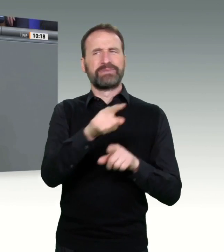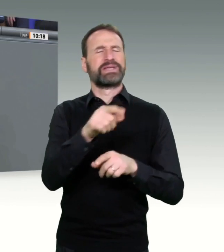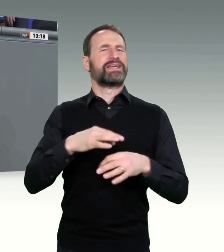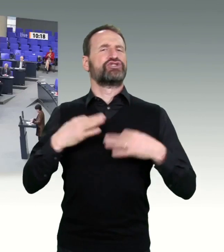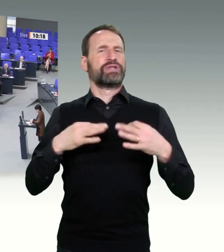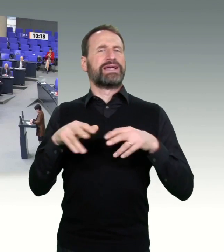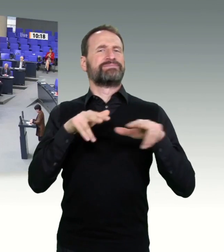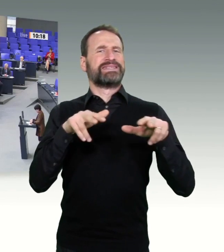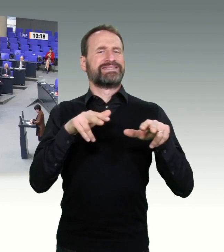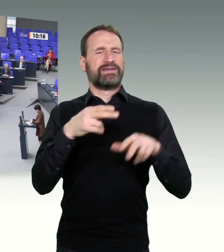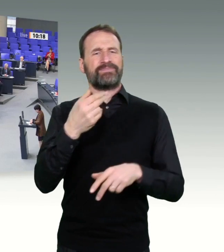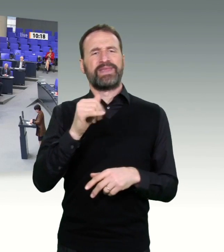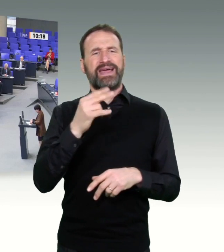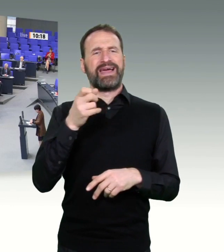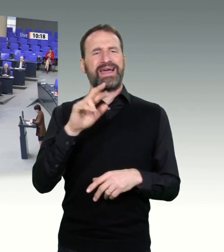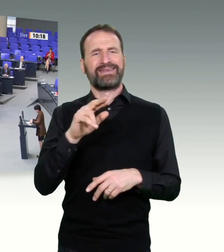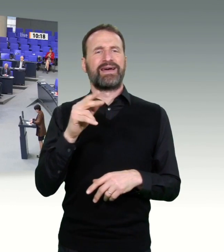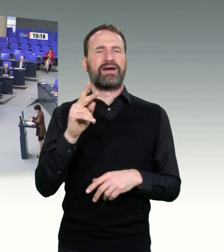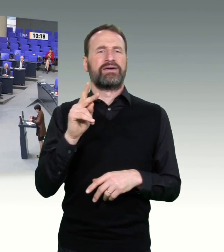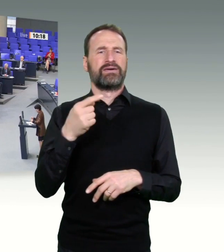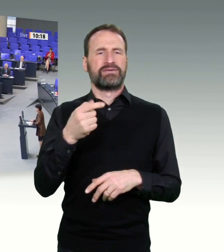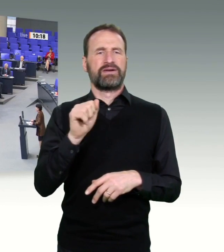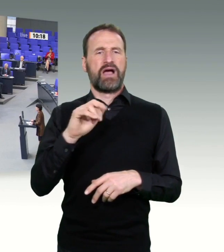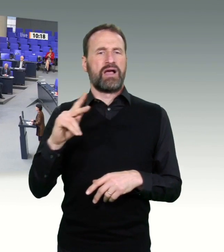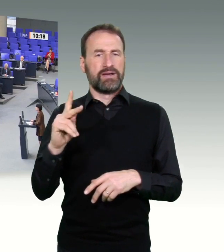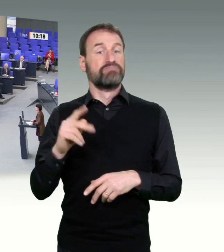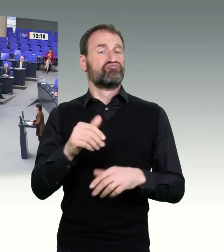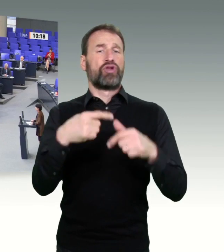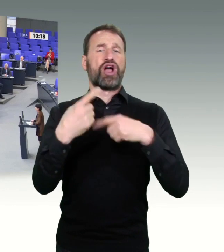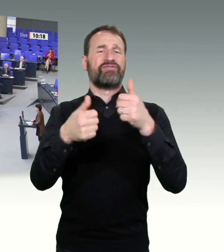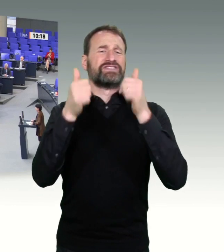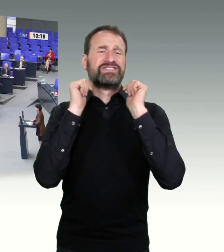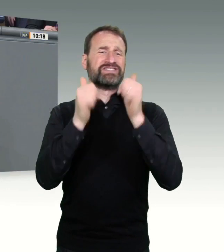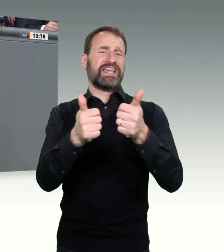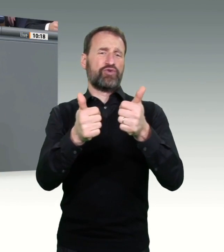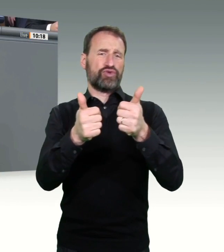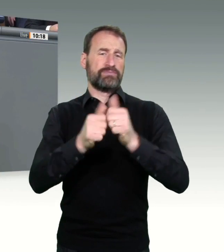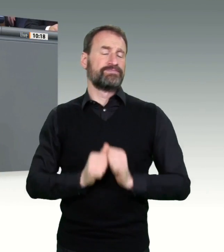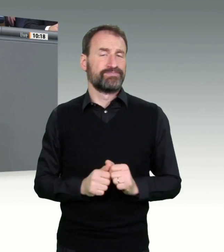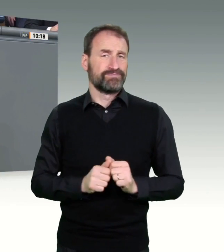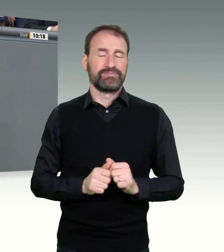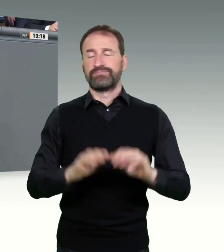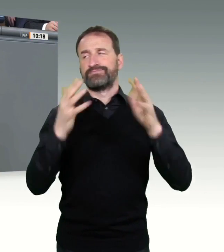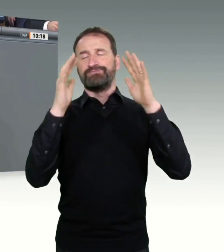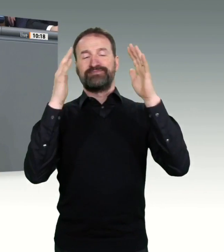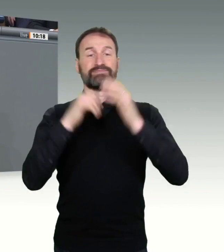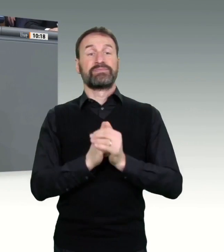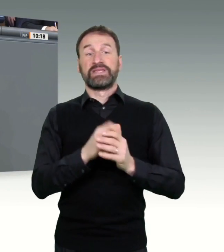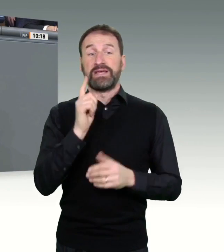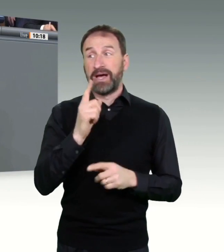Bundesländern ist das leider nicht so. Es geht hier, meine Damen und Herren, auch gar nicht um Zuständigkeiten, sondern es geht um einen